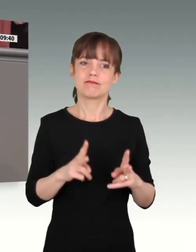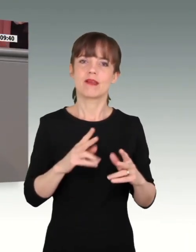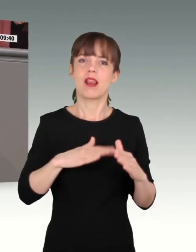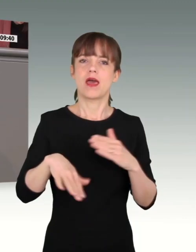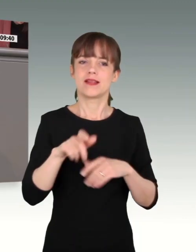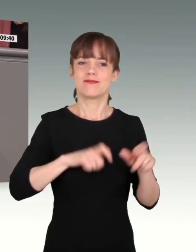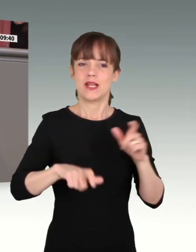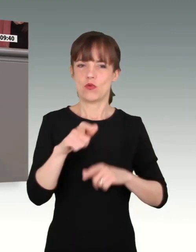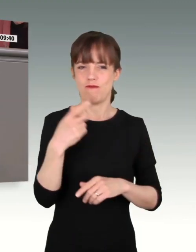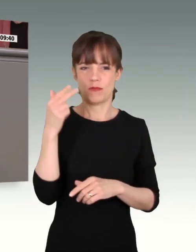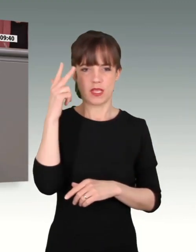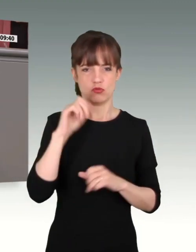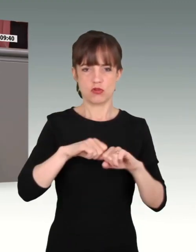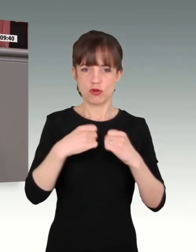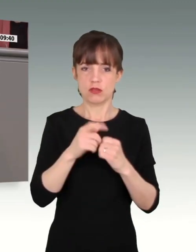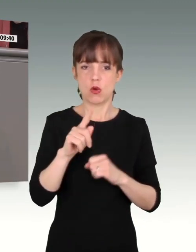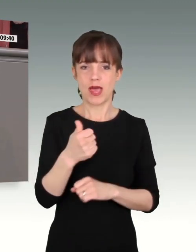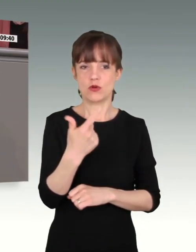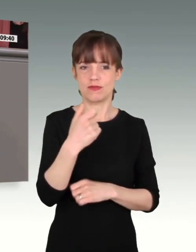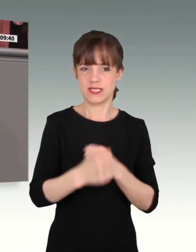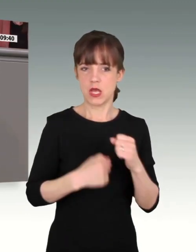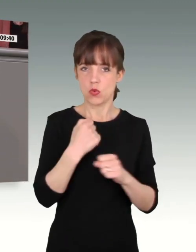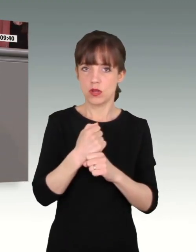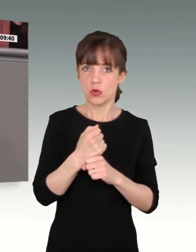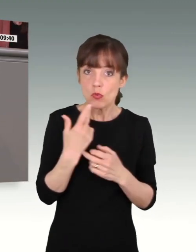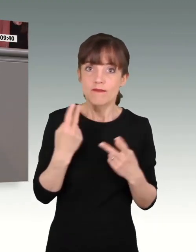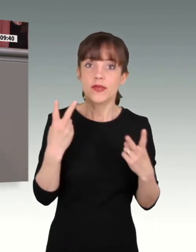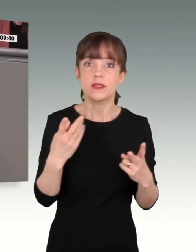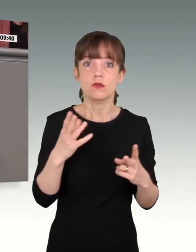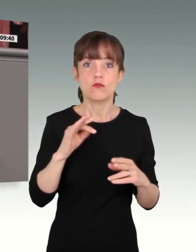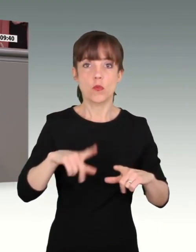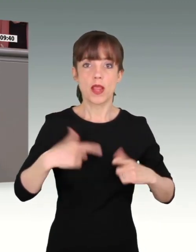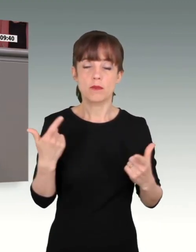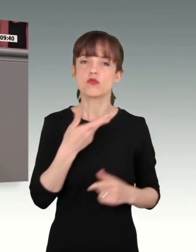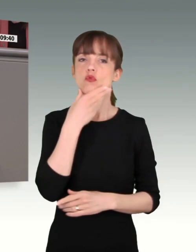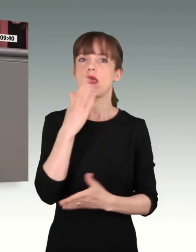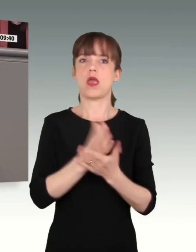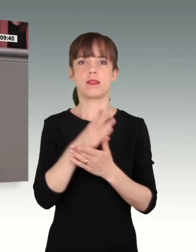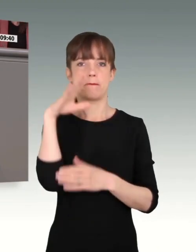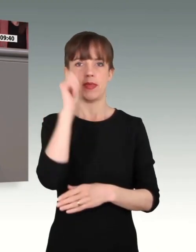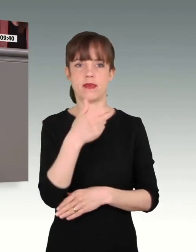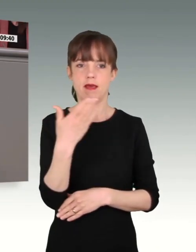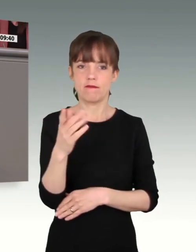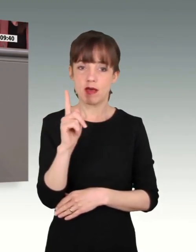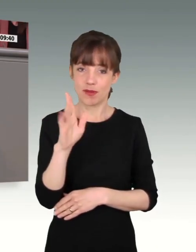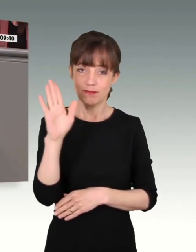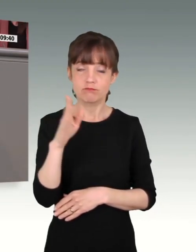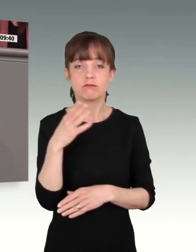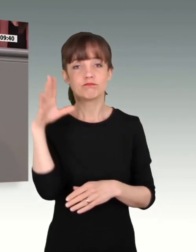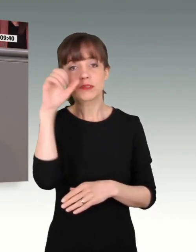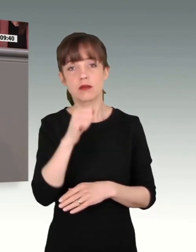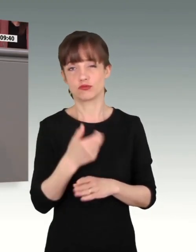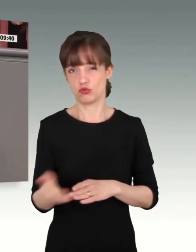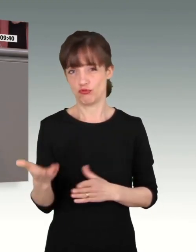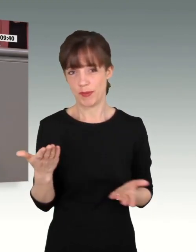Nationalstaates auch im 21. Jahrhundert überlebenswichtig ist. Schön, dass Sie dies nun endlich begriffen haben, doch Ihre Einsicht erfolgt viel zu